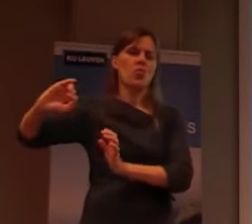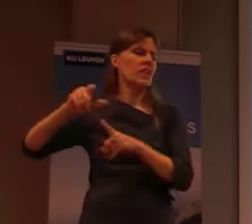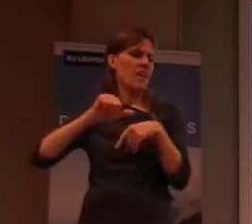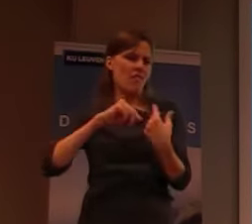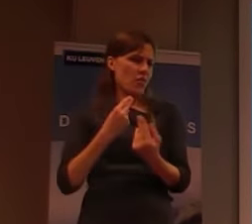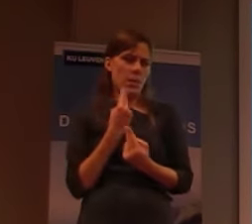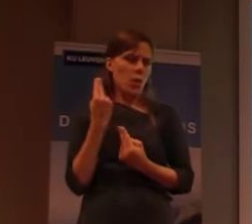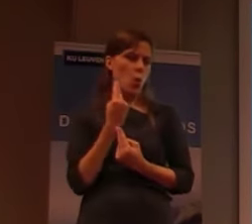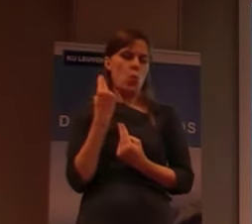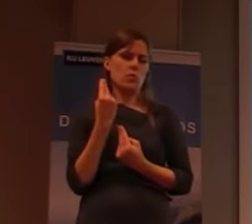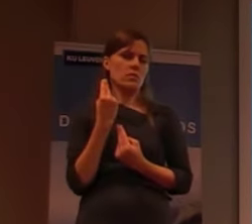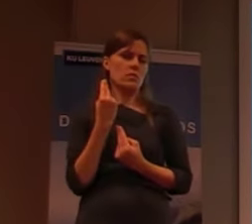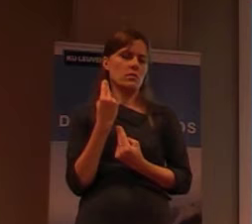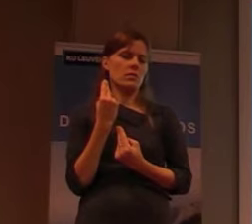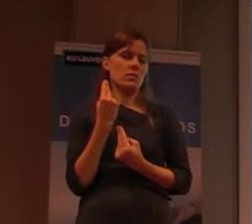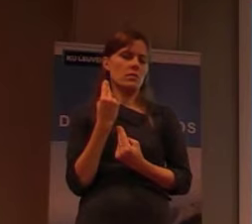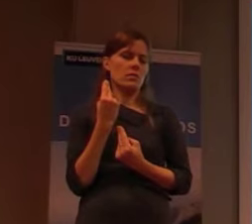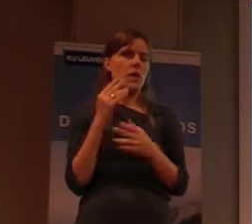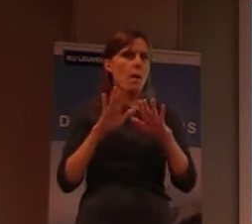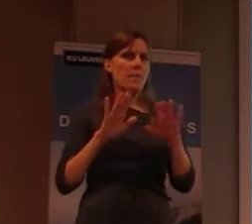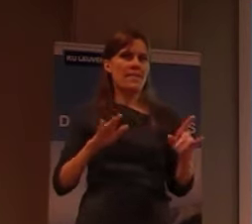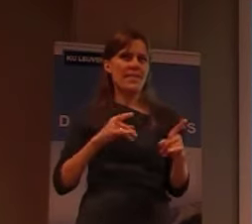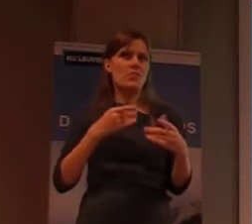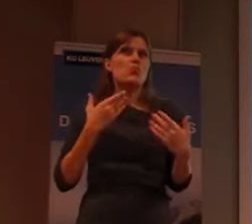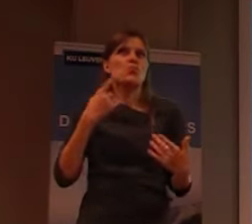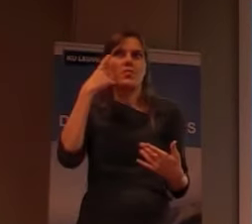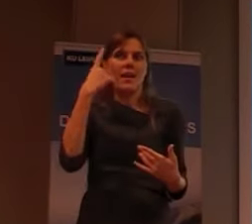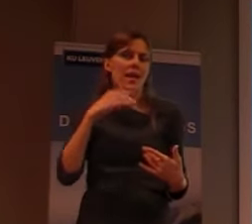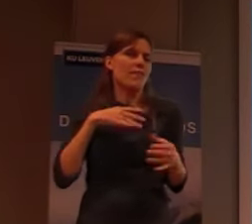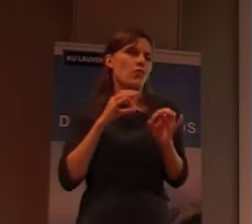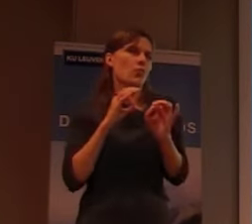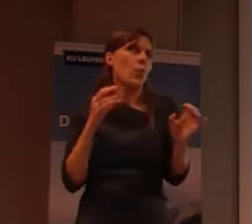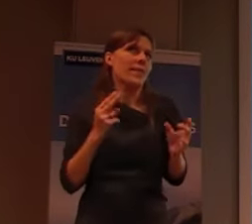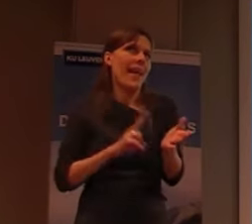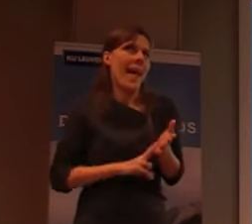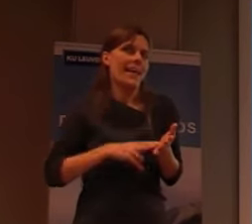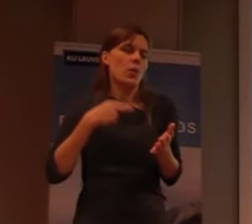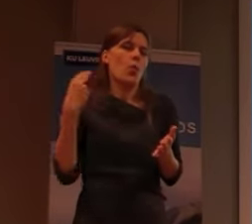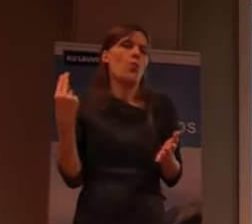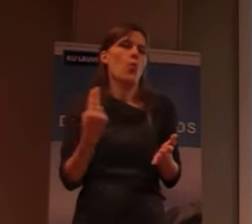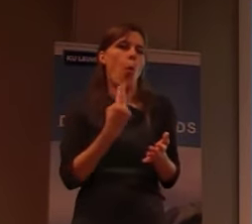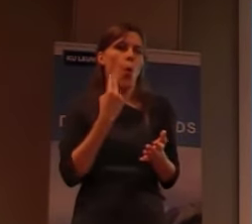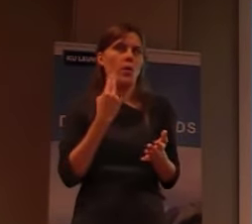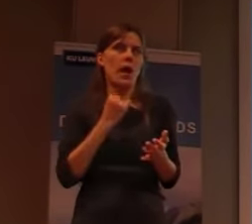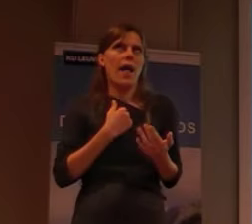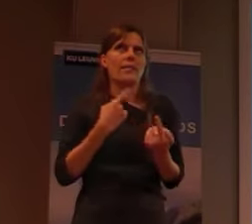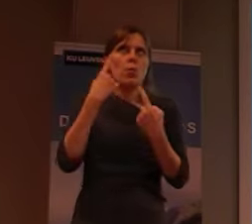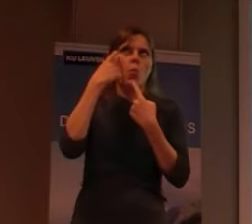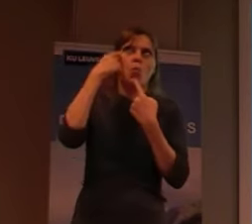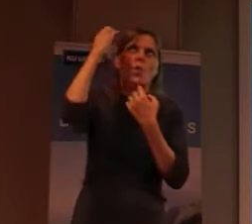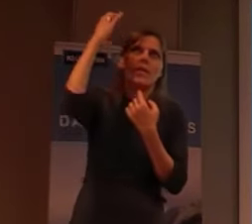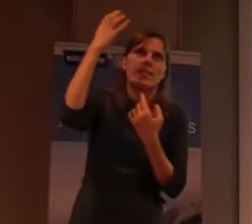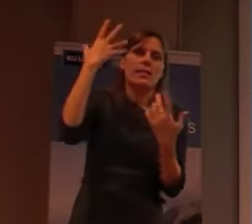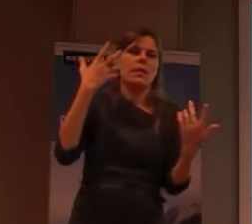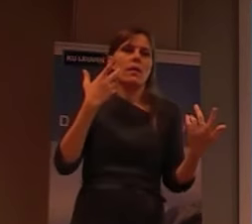en misschien, men zelfs, het had eigenlijk, nooit, nodig geweest. Als men, als men ervan uitgaat, dat, dat